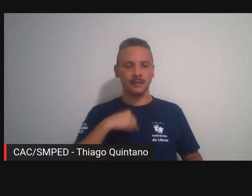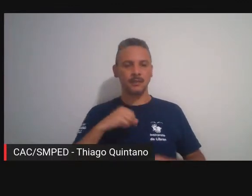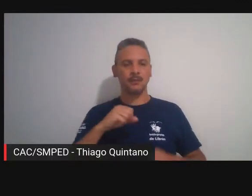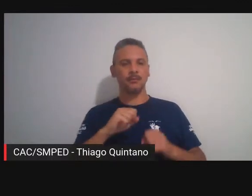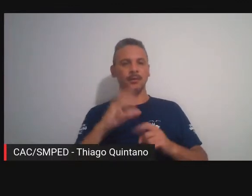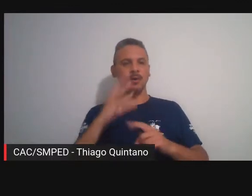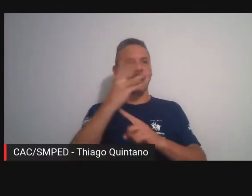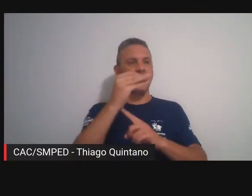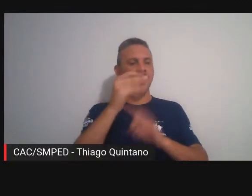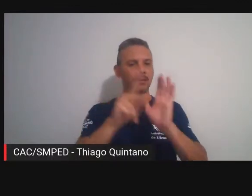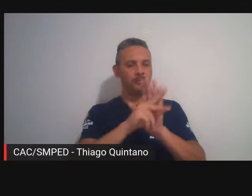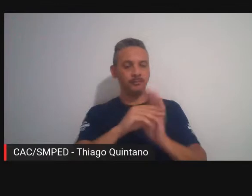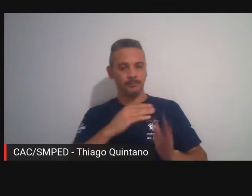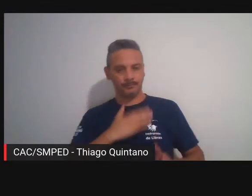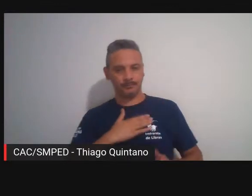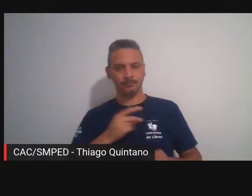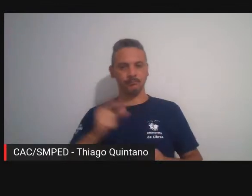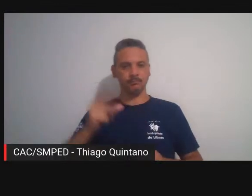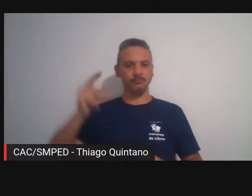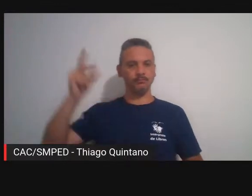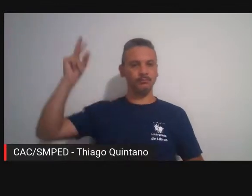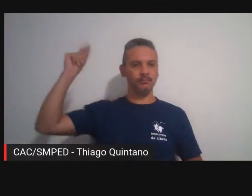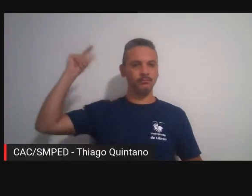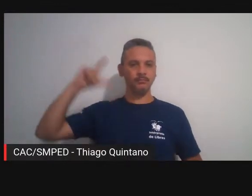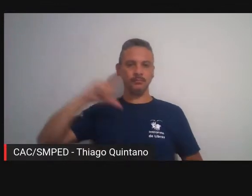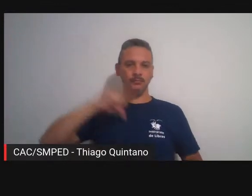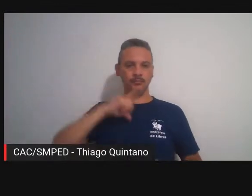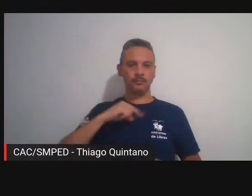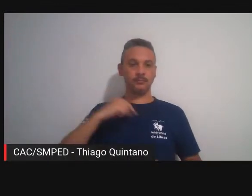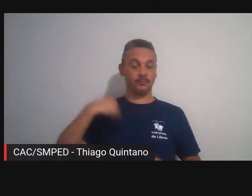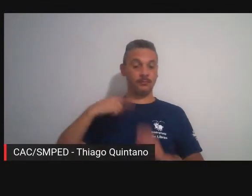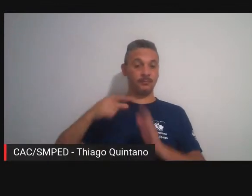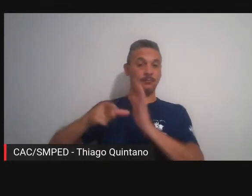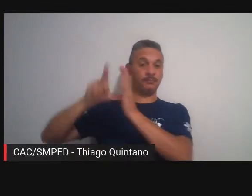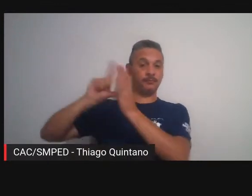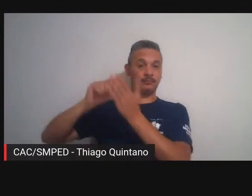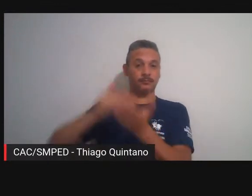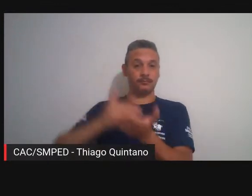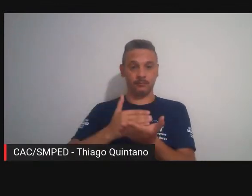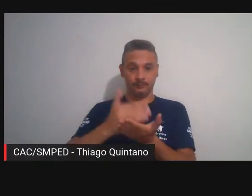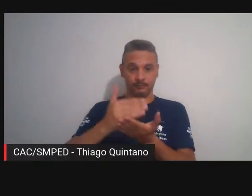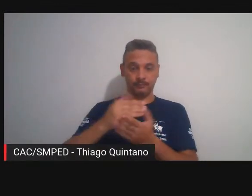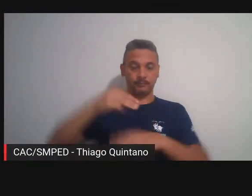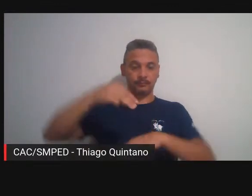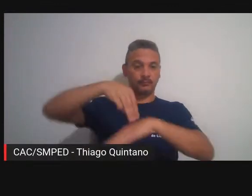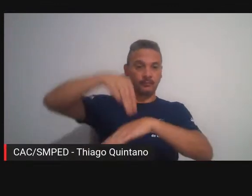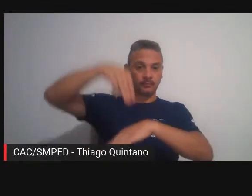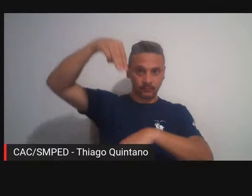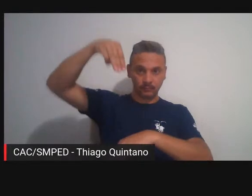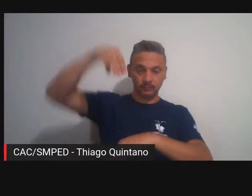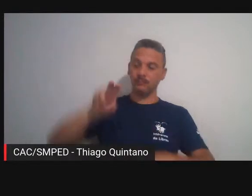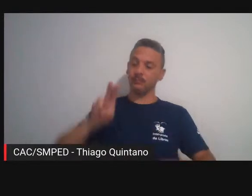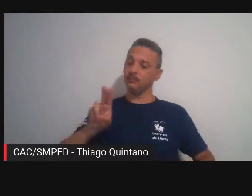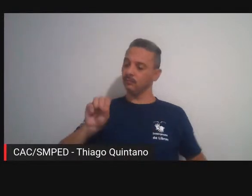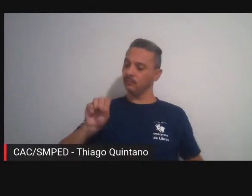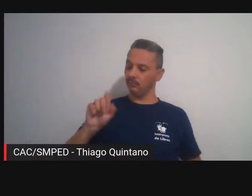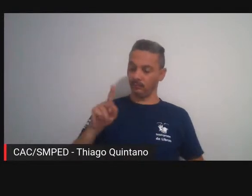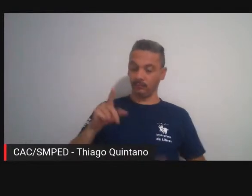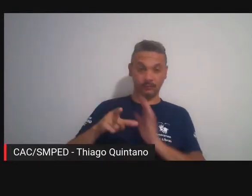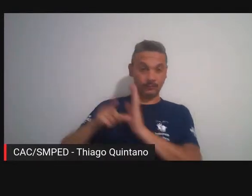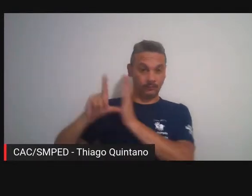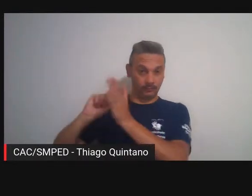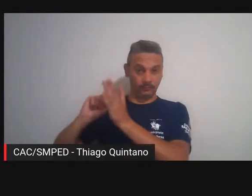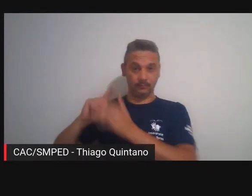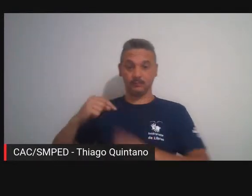ele já vem de longa data eu inclusive antes de entrar no mestrado na USP eu